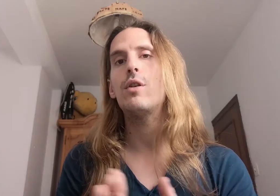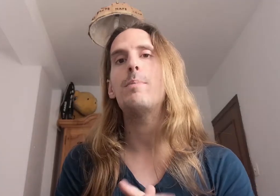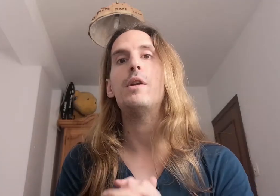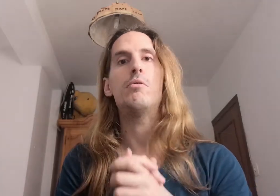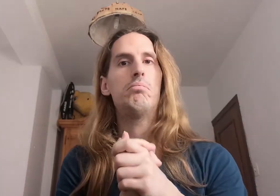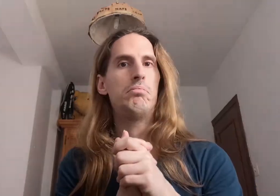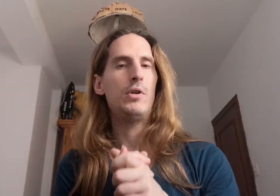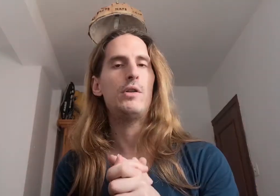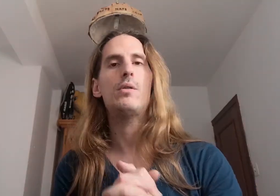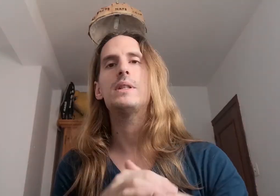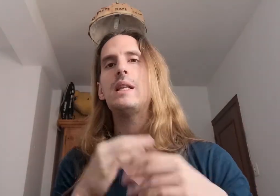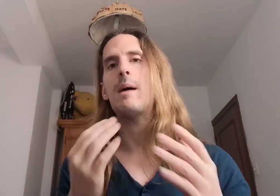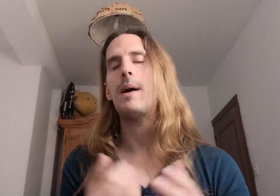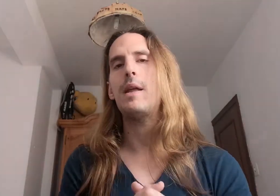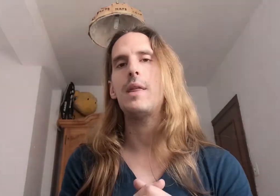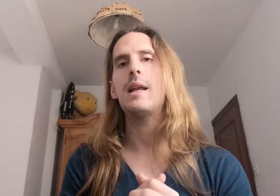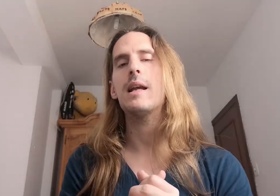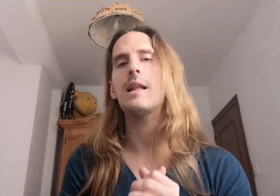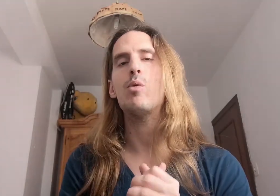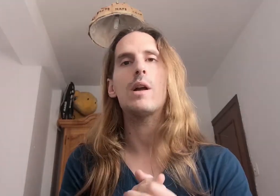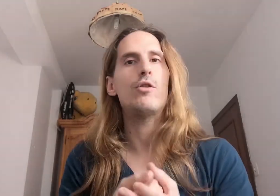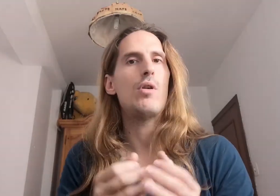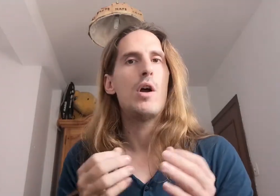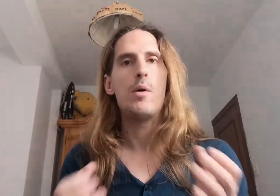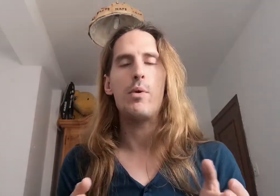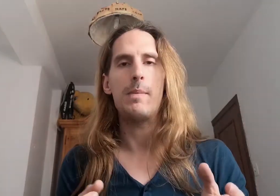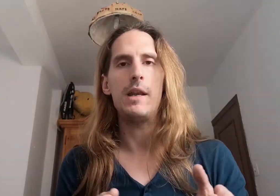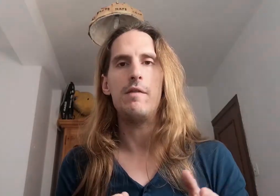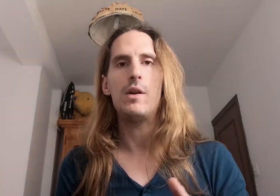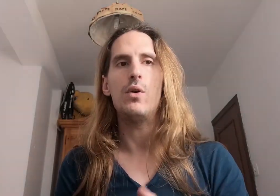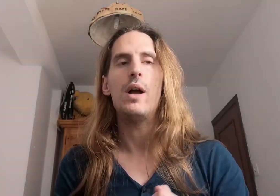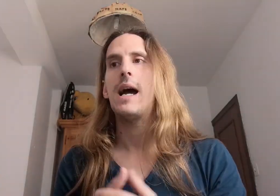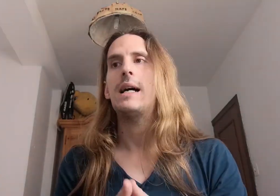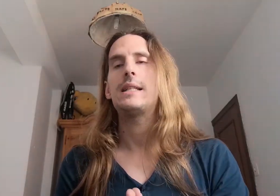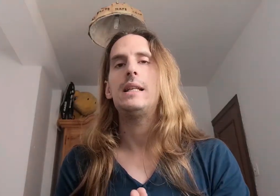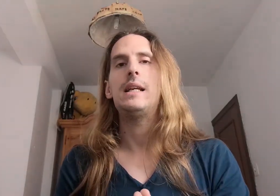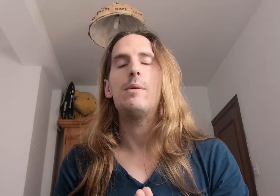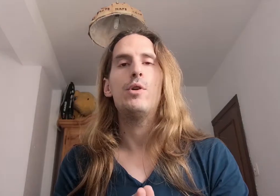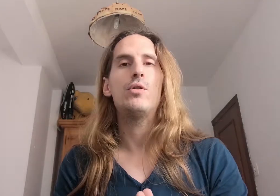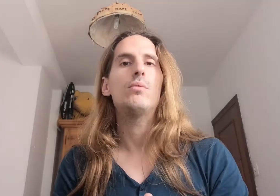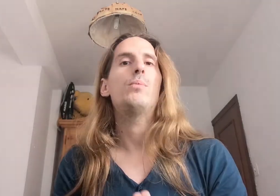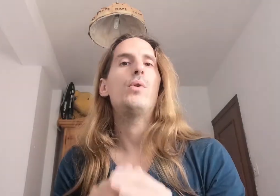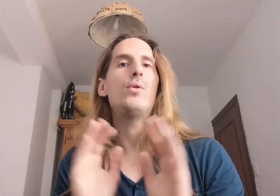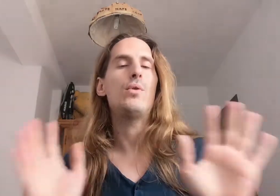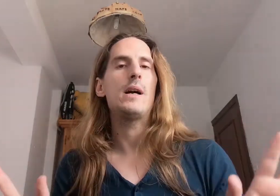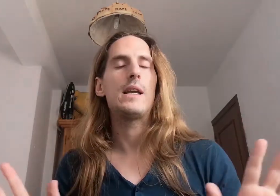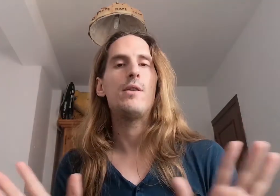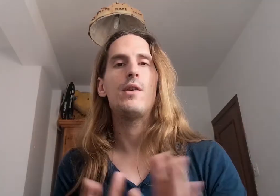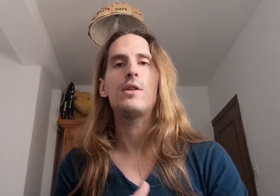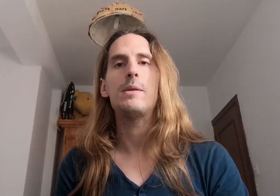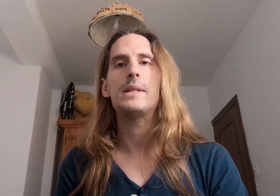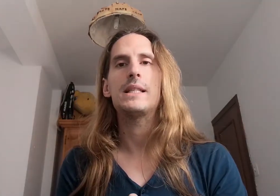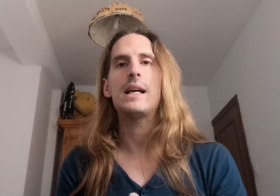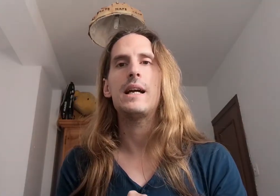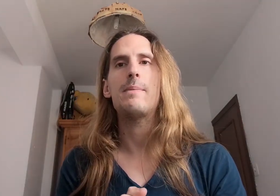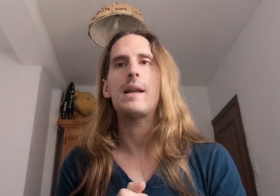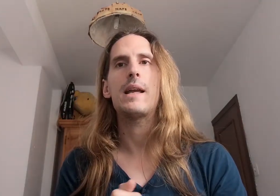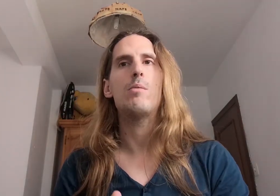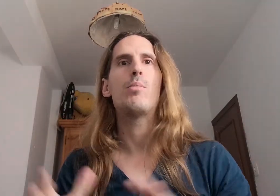pero bueno si aparece el que está buscando pues magnífico así que bueno aquí os dejo este mensaje para que un